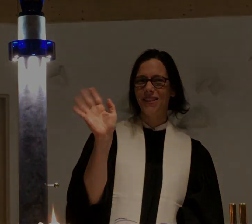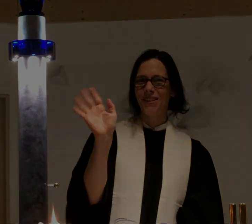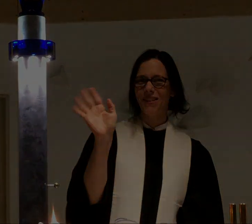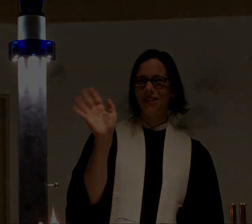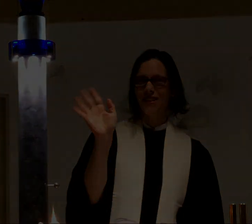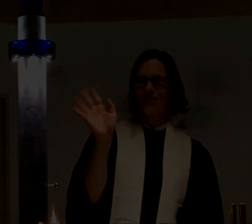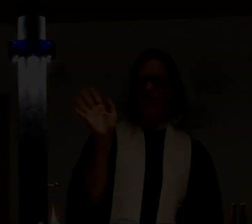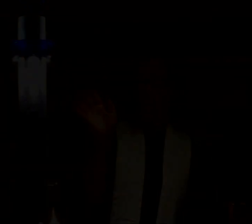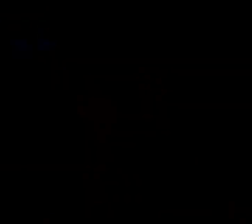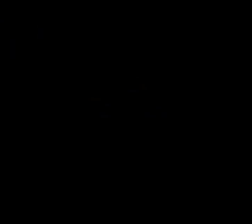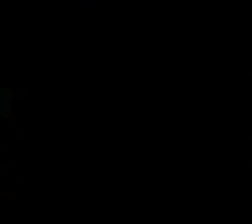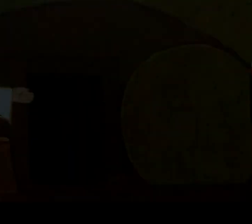Tschüss.